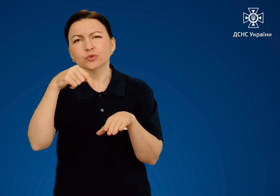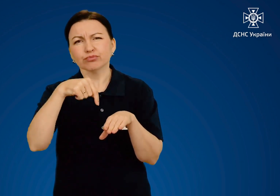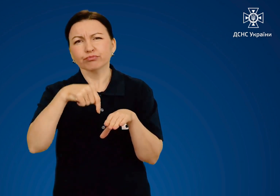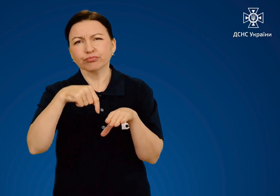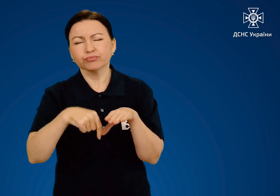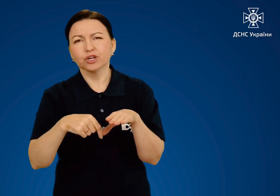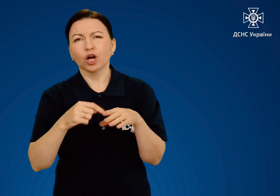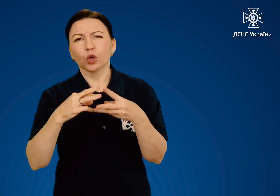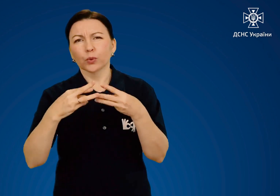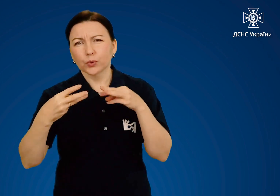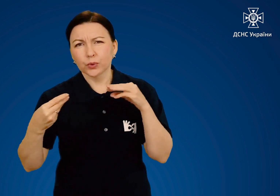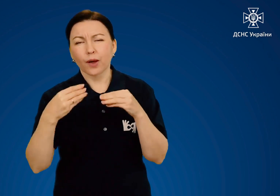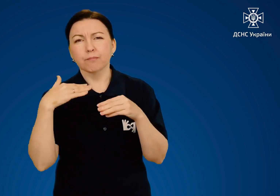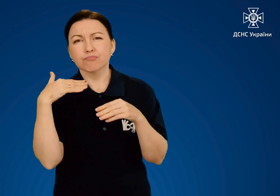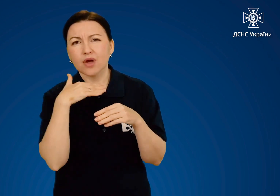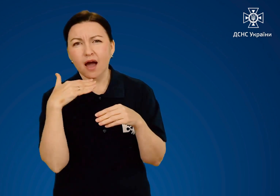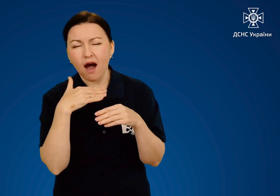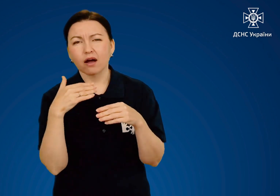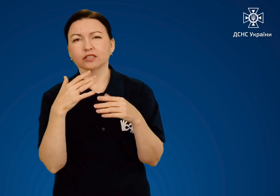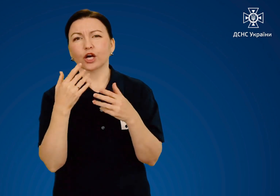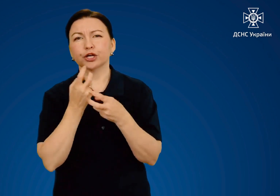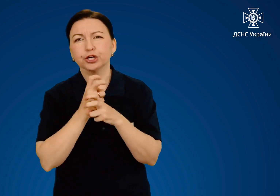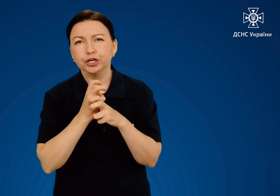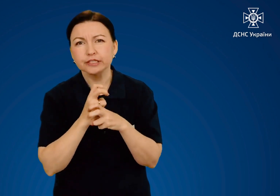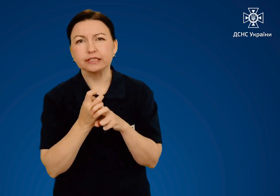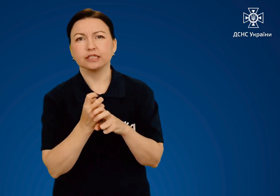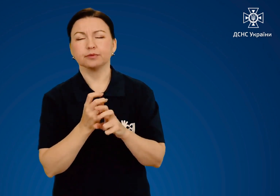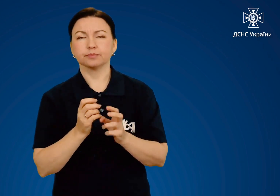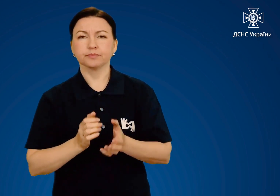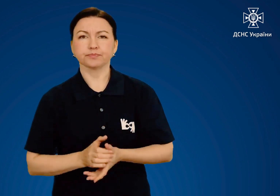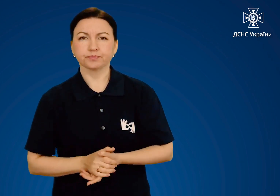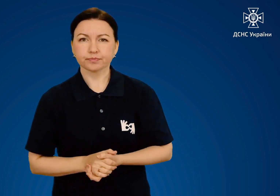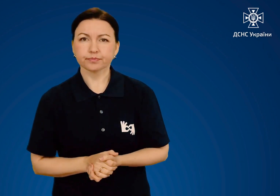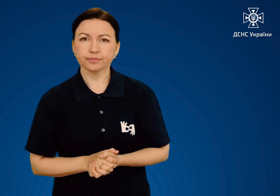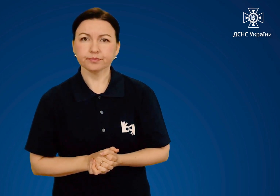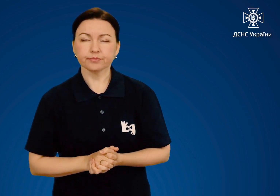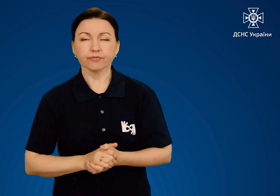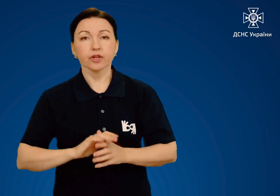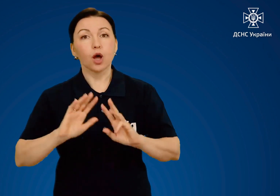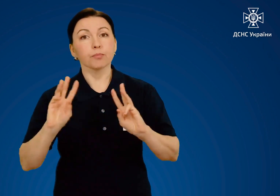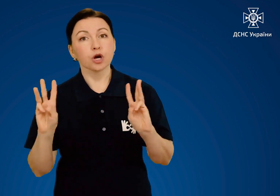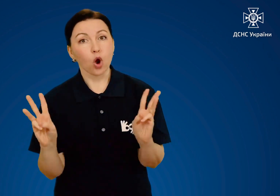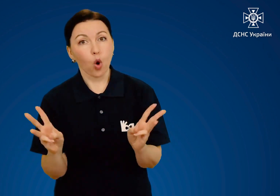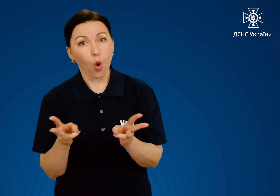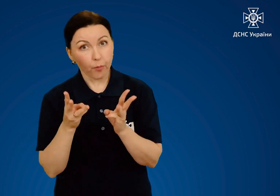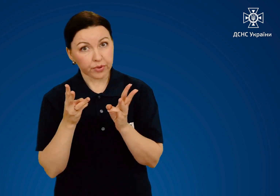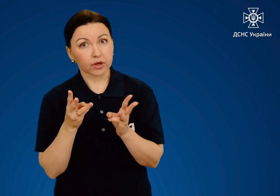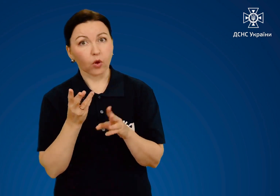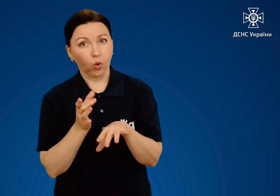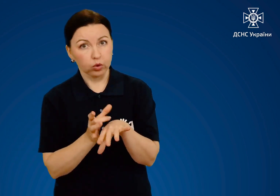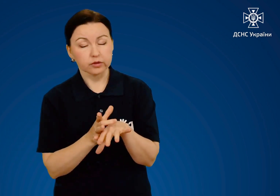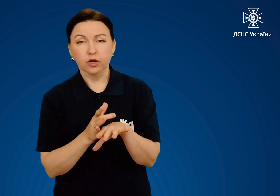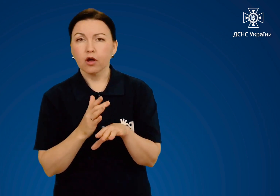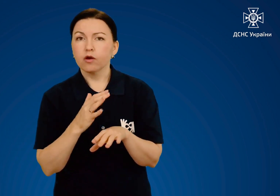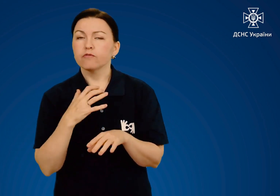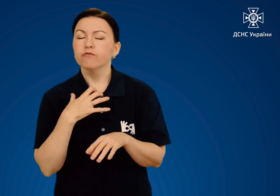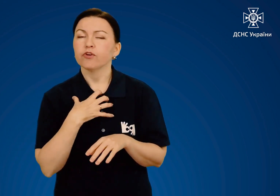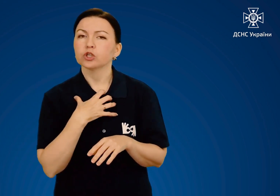шкіра, а й тканини, сухожилля, м'язи, кістки. При опіках вкрай